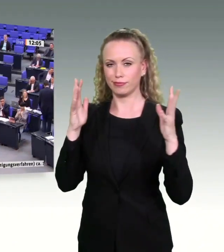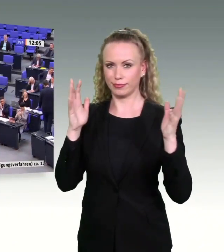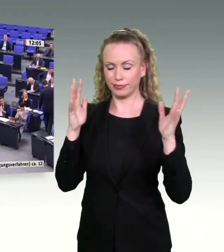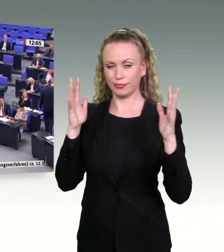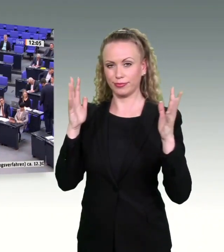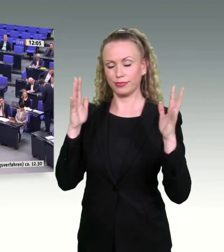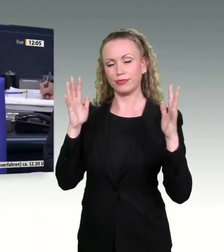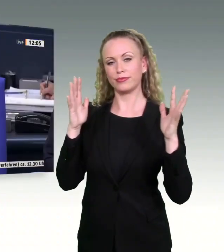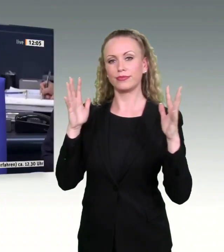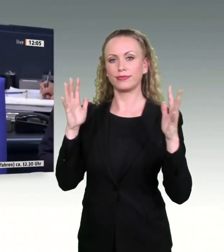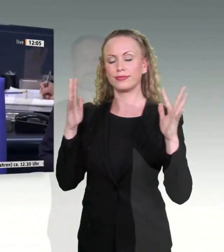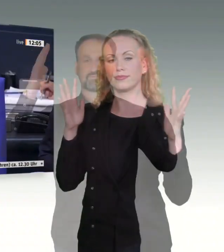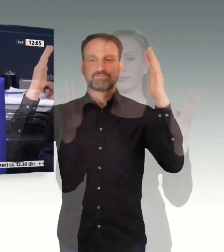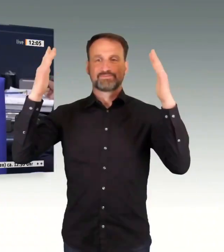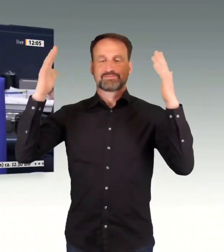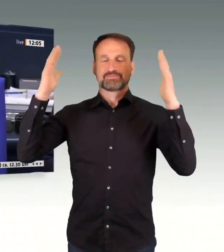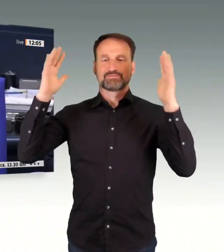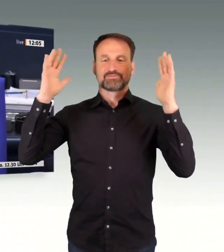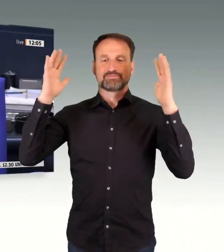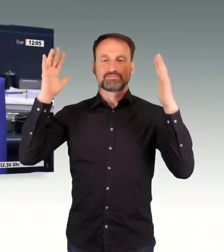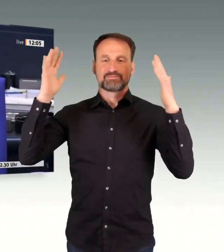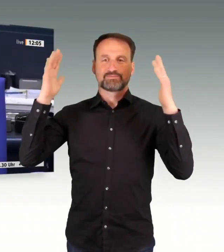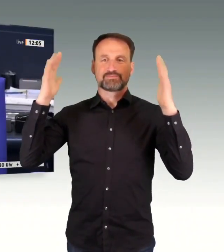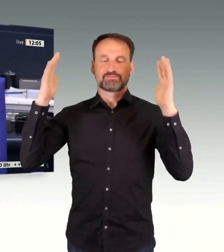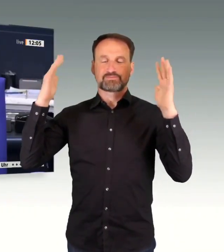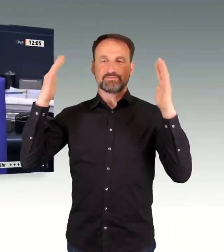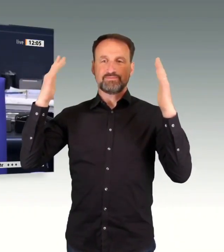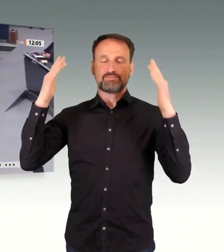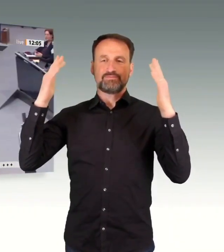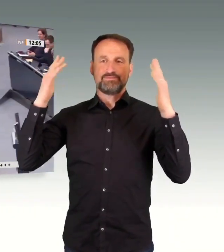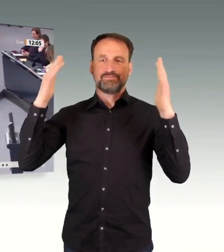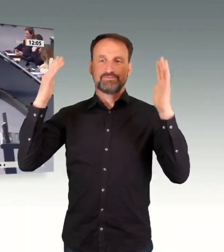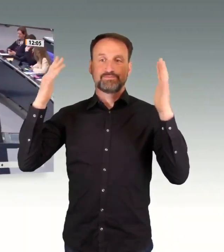Das Wort hat der Kollege Thomas Heilmann für die CDU-CSU-Fraktion.